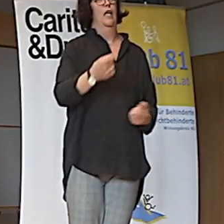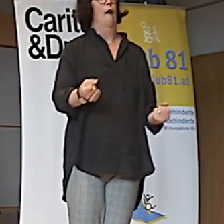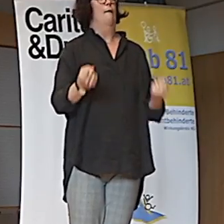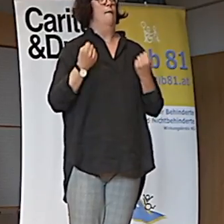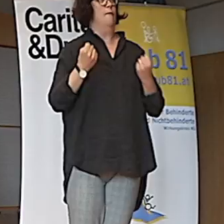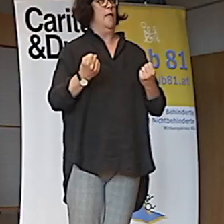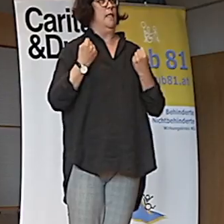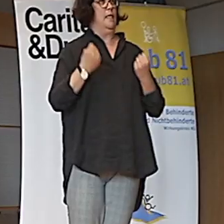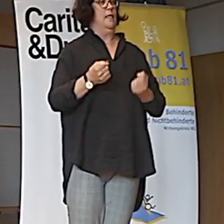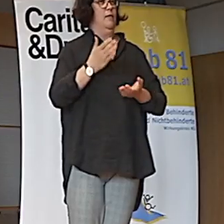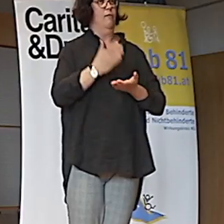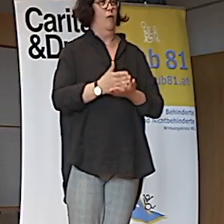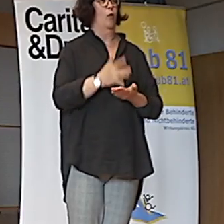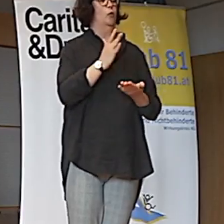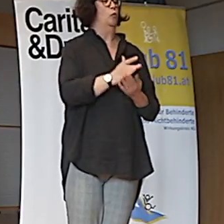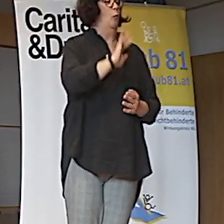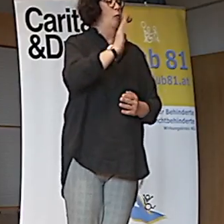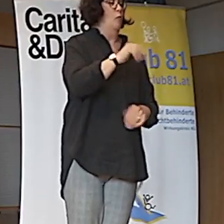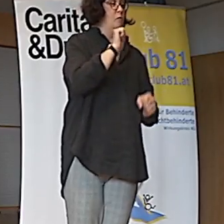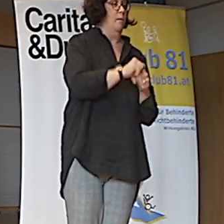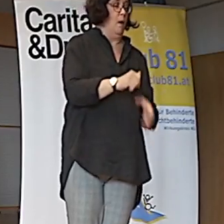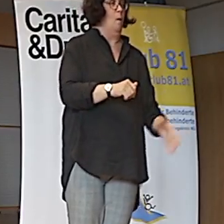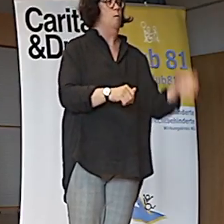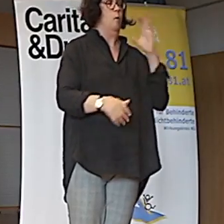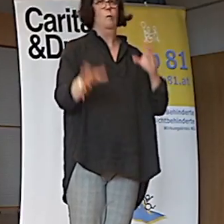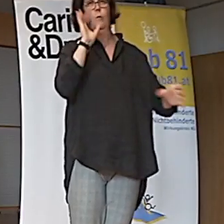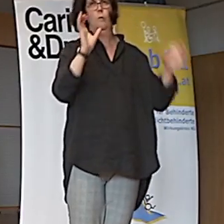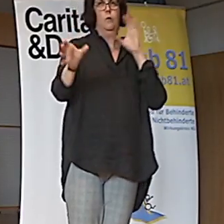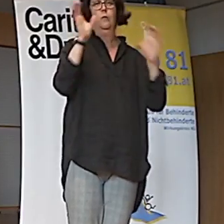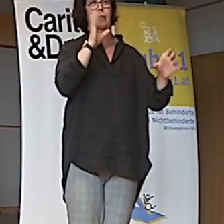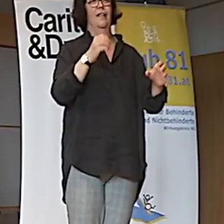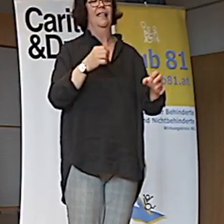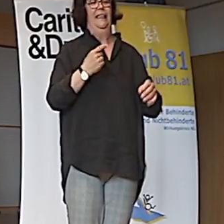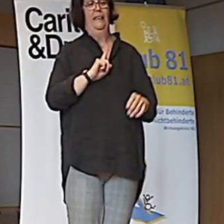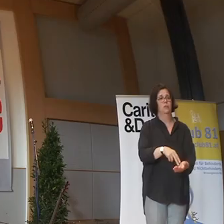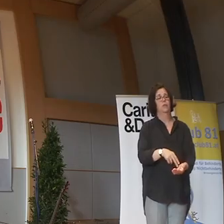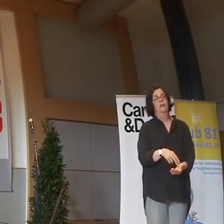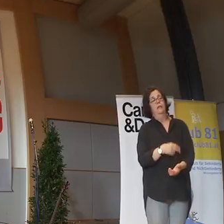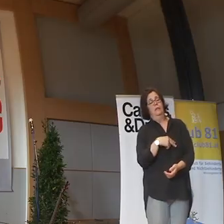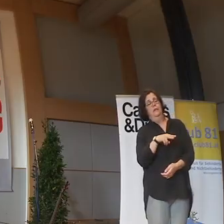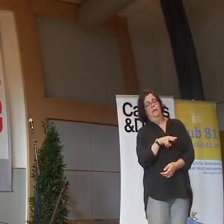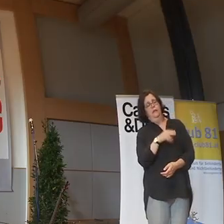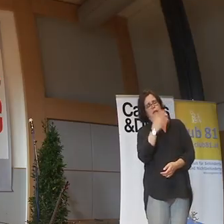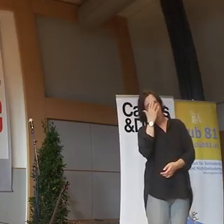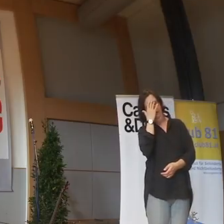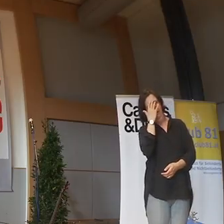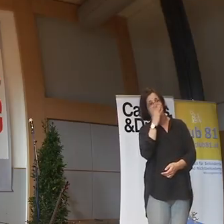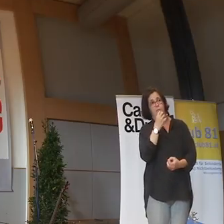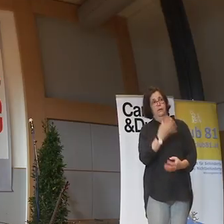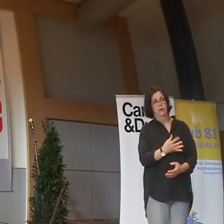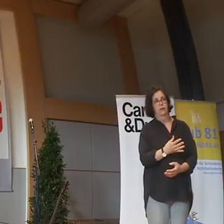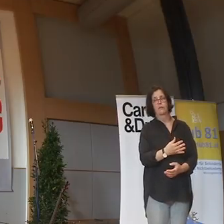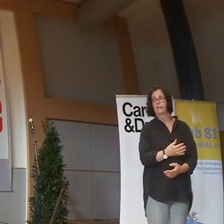ist. Sein fünftes Biermann hat. Den fährst du auf die Fersen. Und dann passiert folgendes.